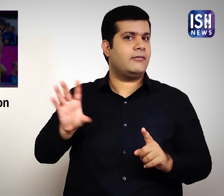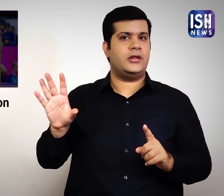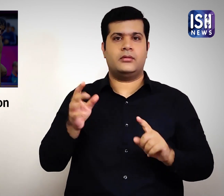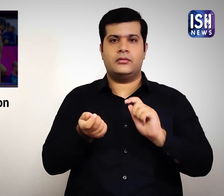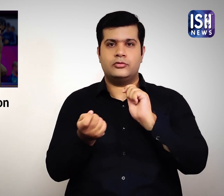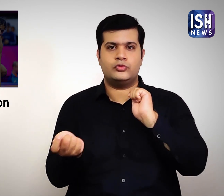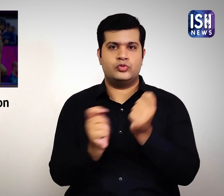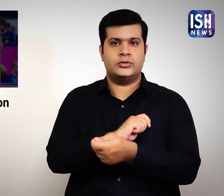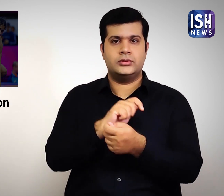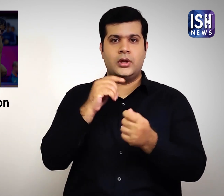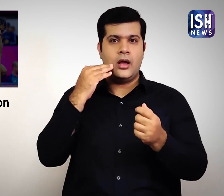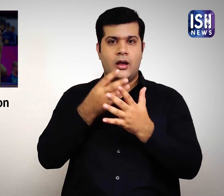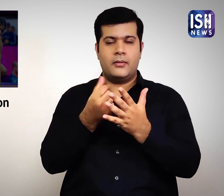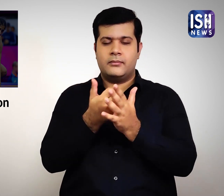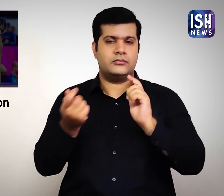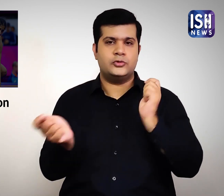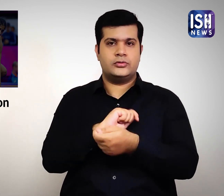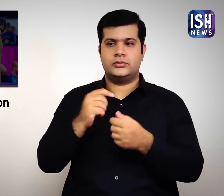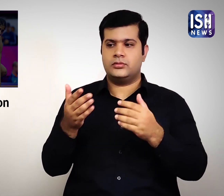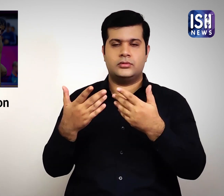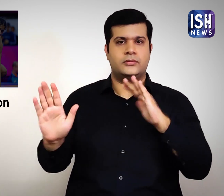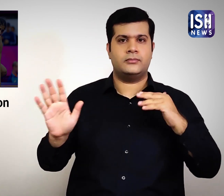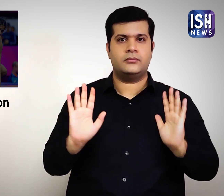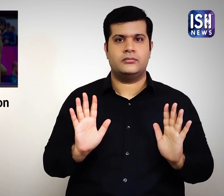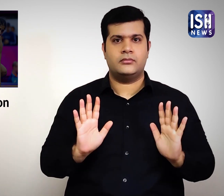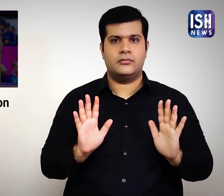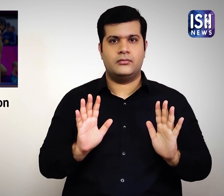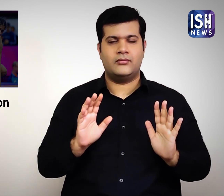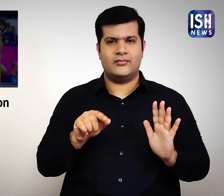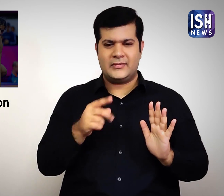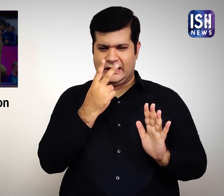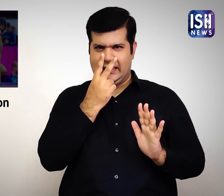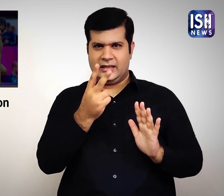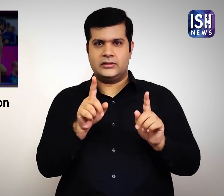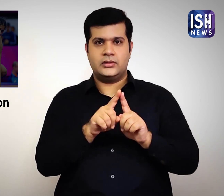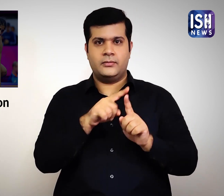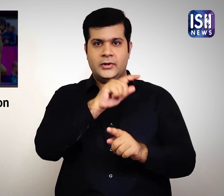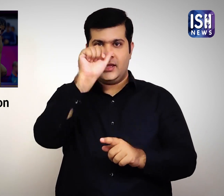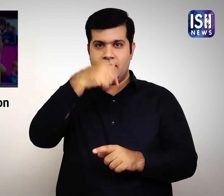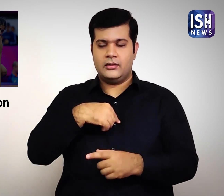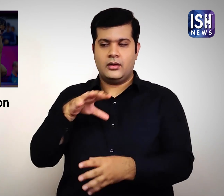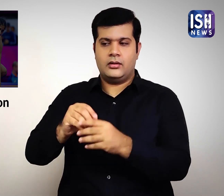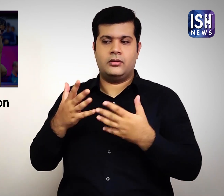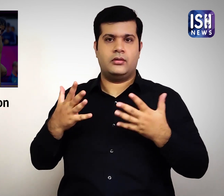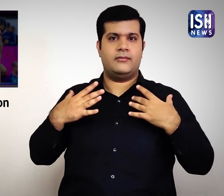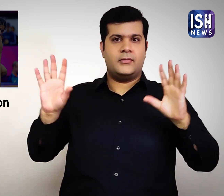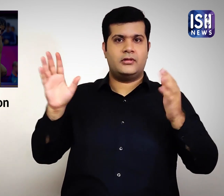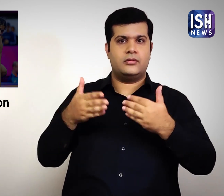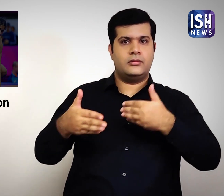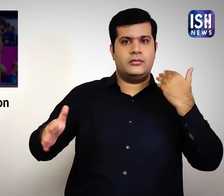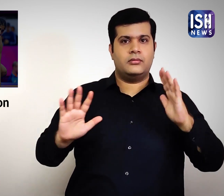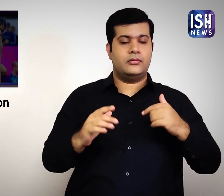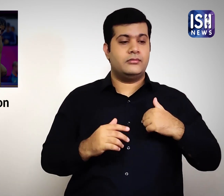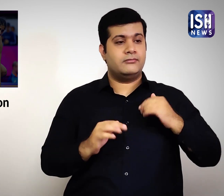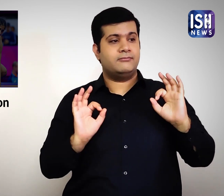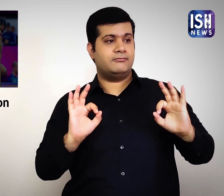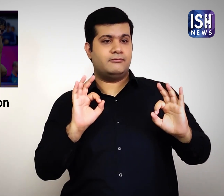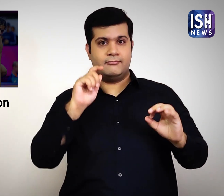ने अपना समय बदलवाया। उसने यह दिखाने की कोशिश की कि वह भारतिय दल के साथ